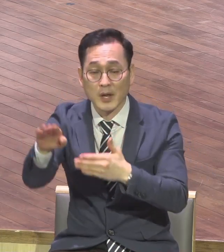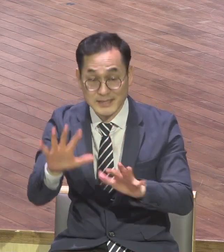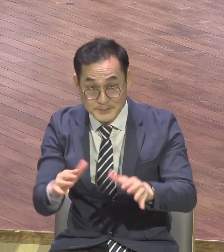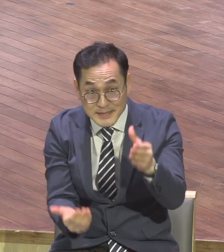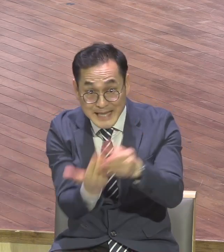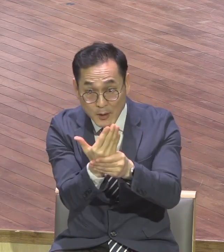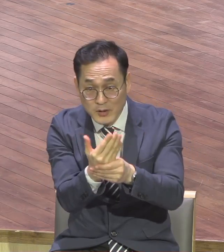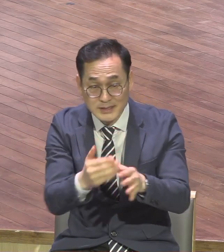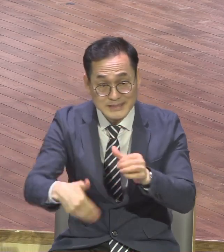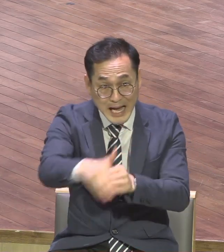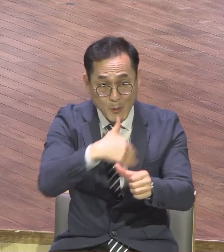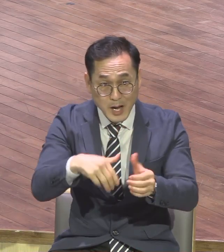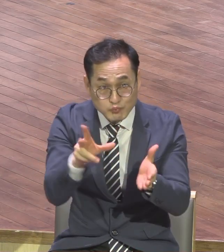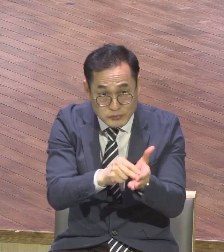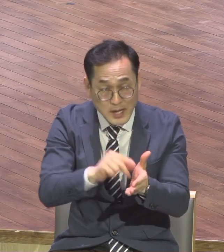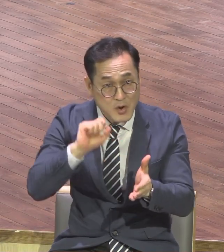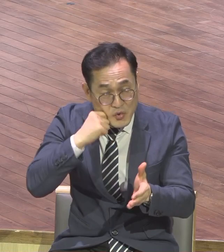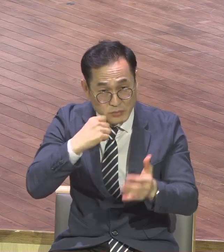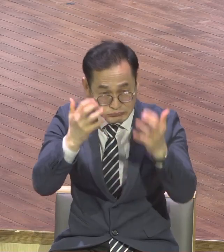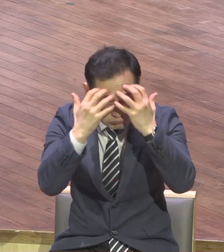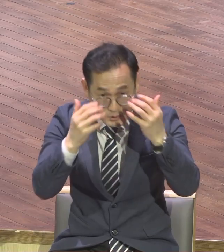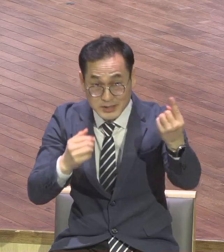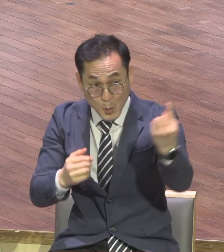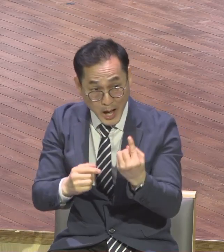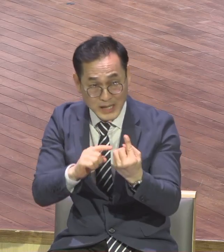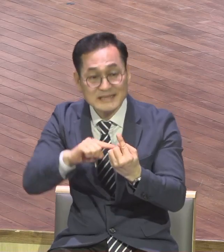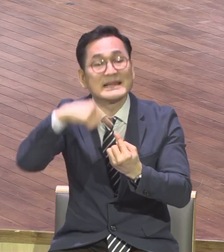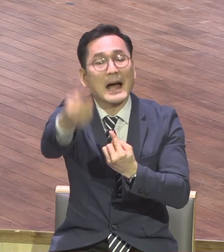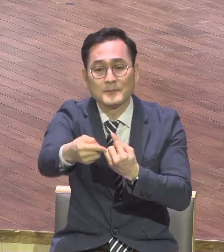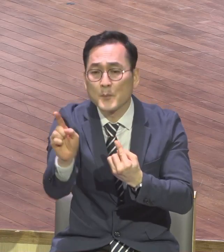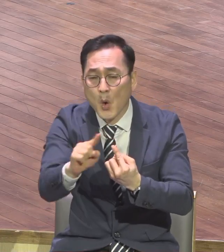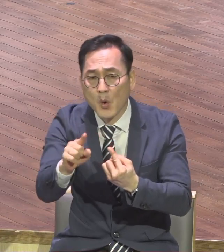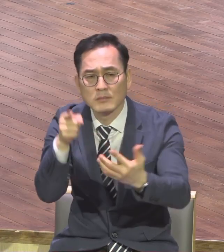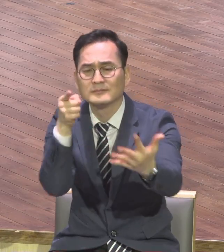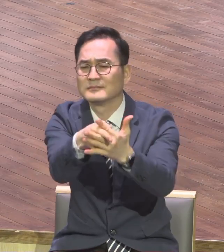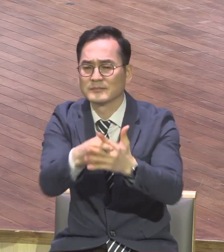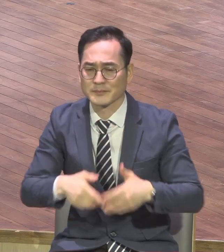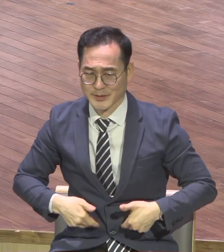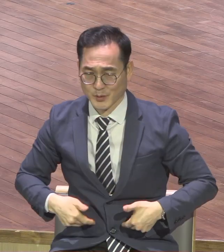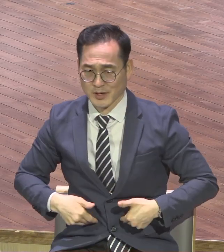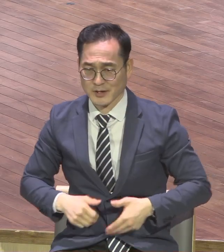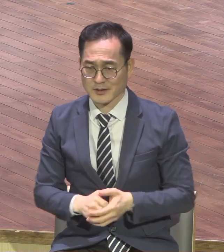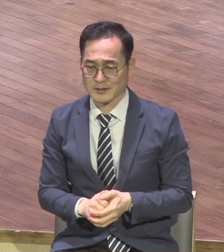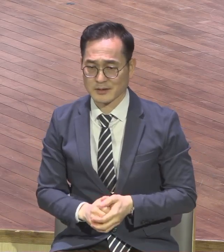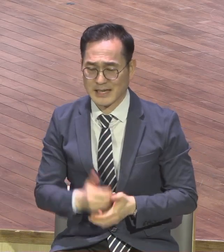문제 뒤에 하나님께 하나님께서 바빌론을 사용하셔서 이스라엘 백성을 치신 것이 뭐냐